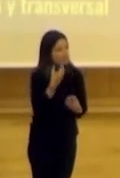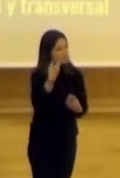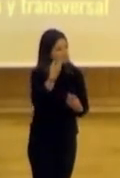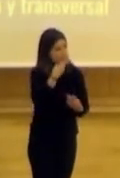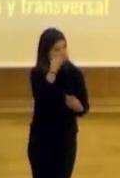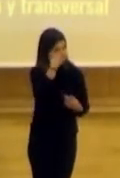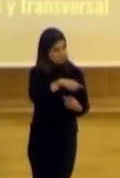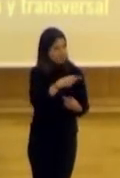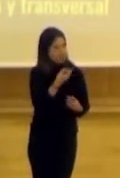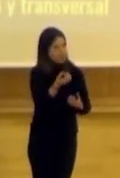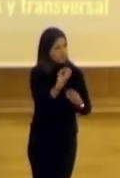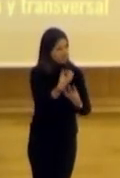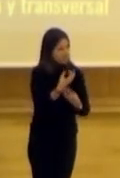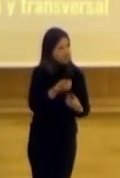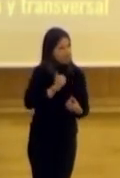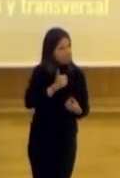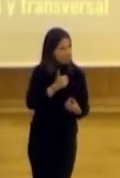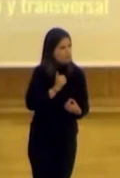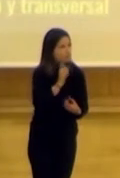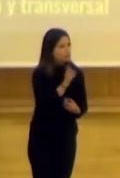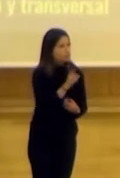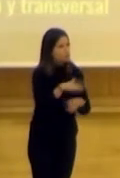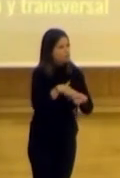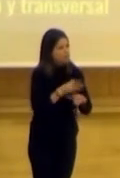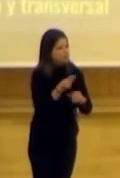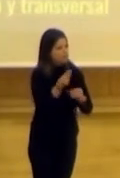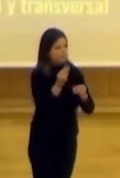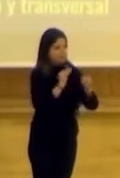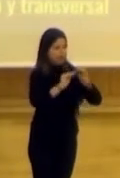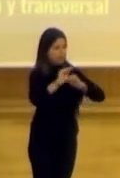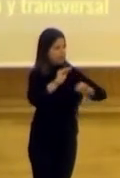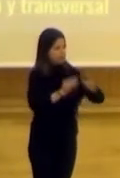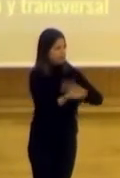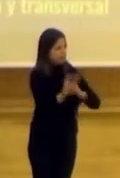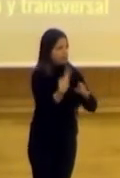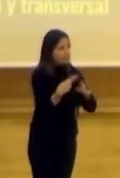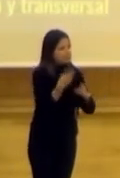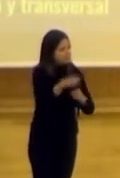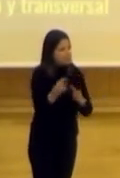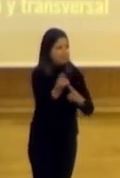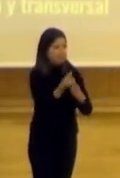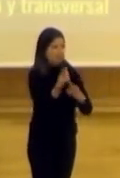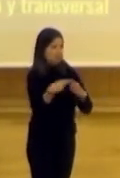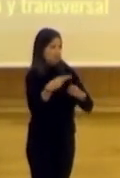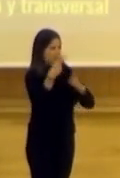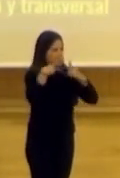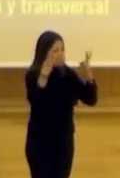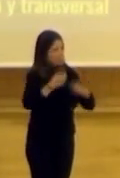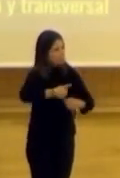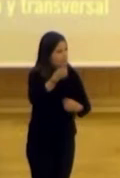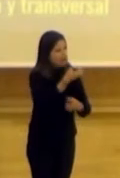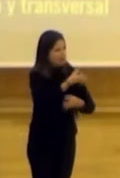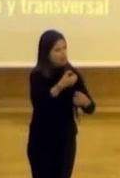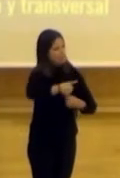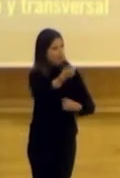y debe aprovechar esa información, no solo para implementar políticas públicas, sino para diseñar políticas públicas más eficaces y más